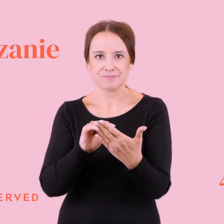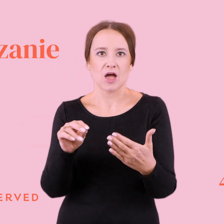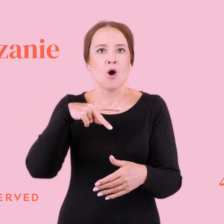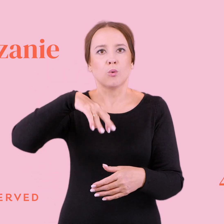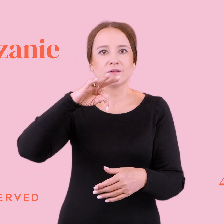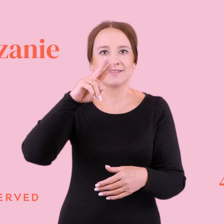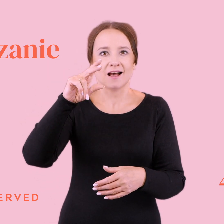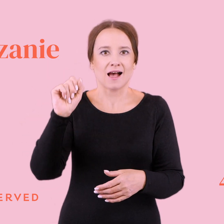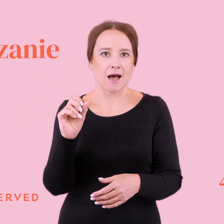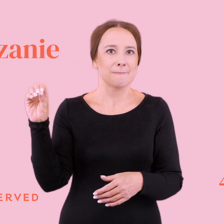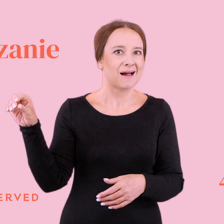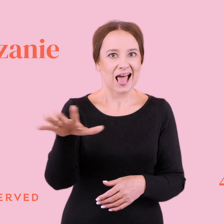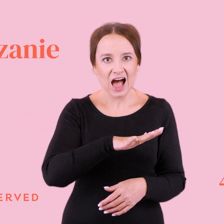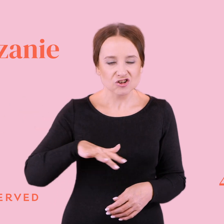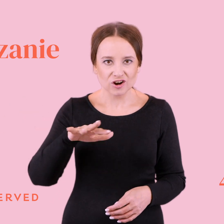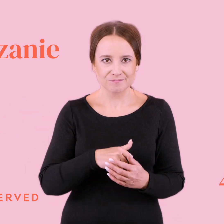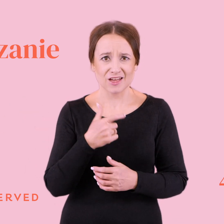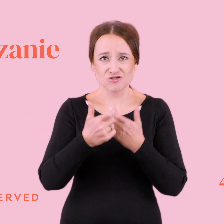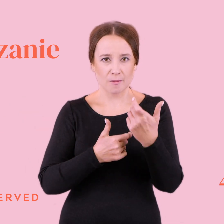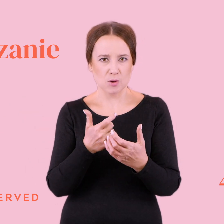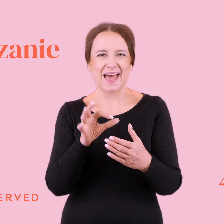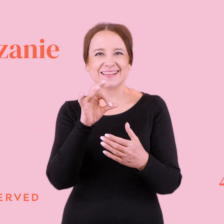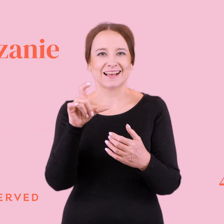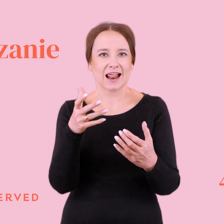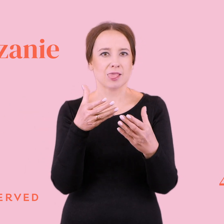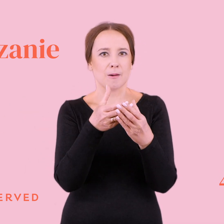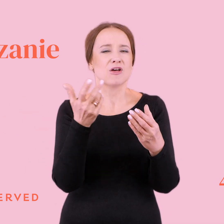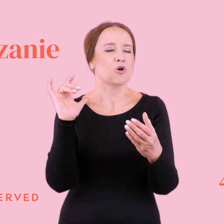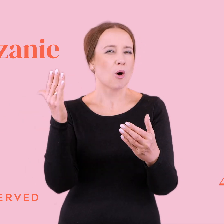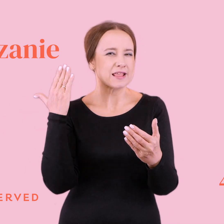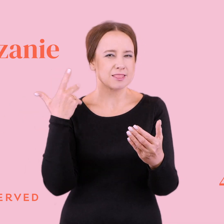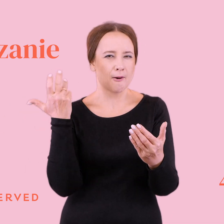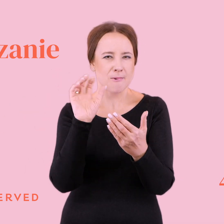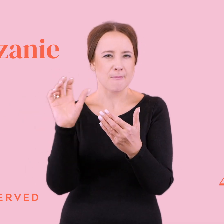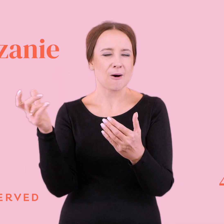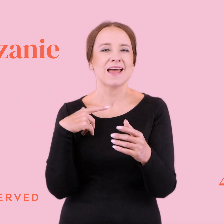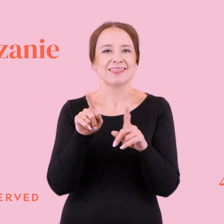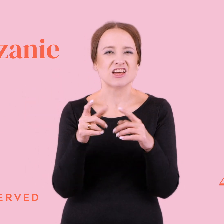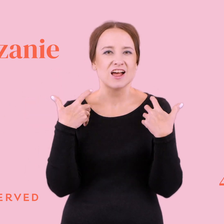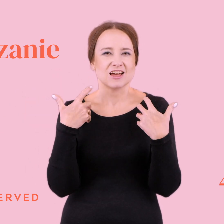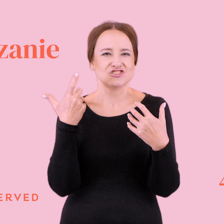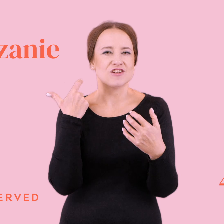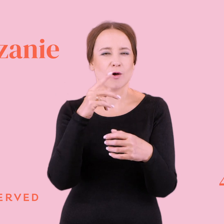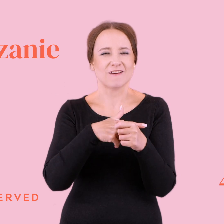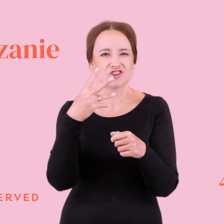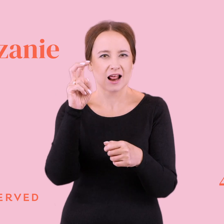plaża, zrobiła screeny tych ostatnio pododawanych postów po prostu i relacji i wycięła je, kurwa, w edit